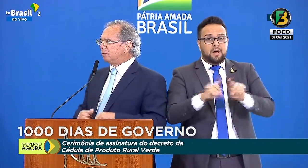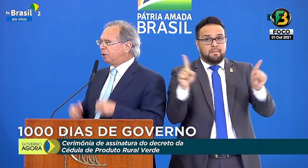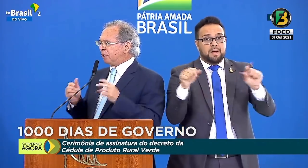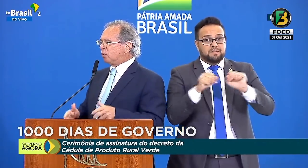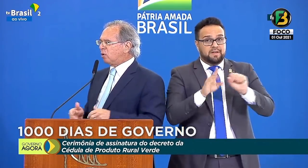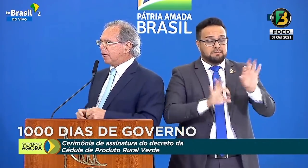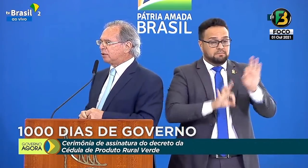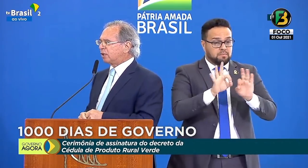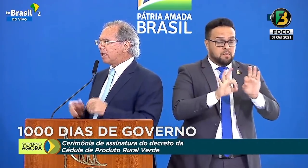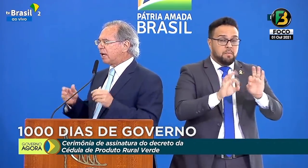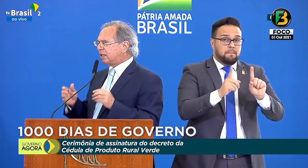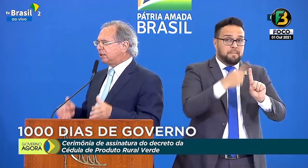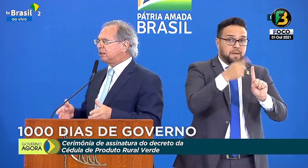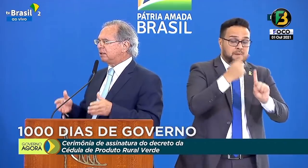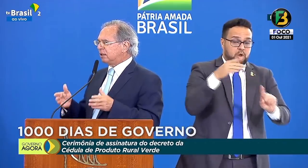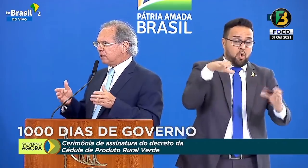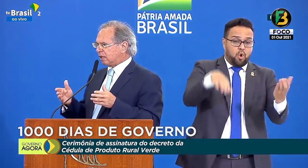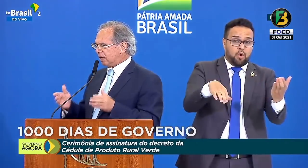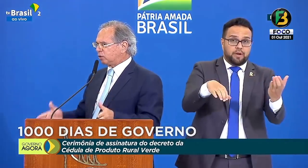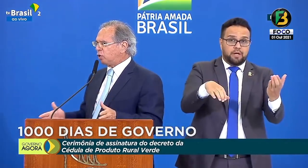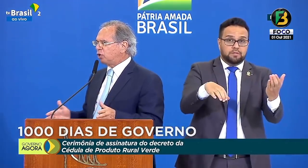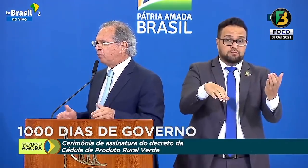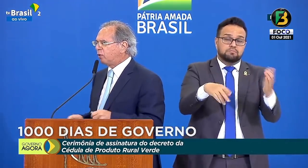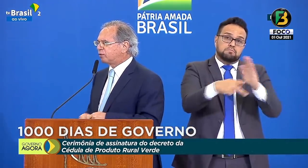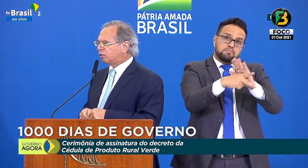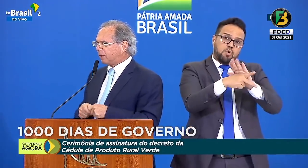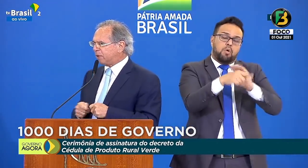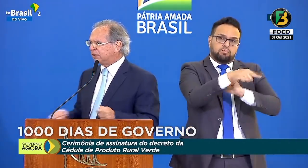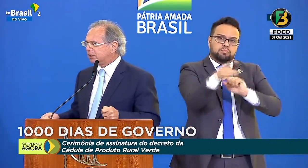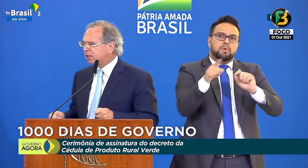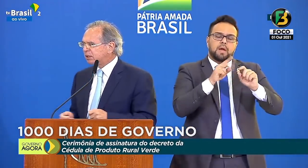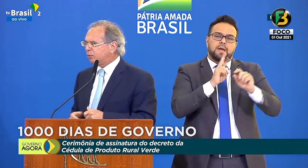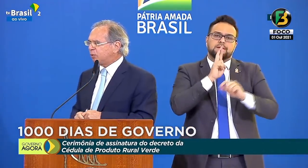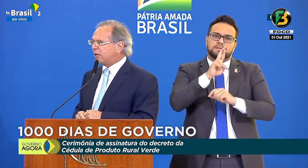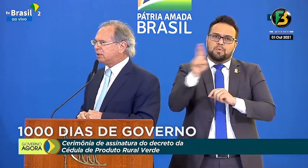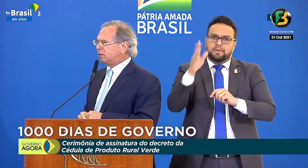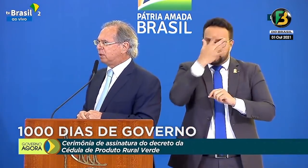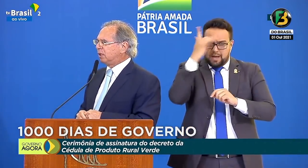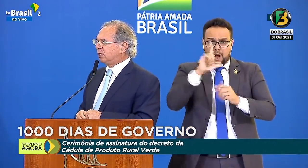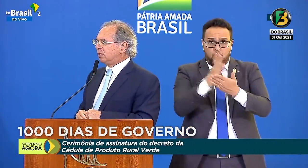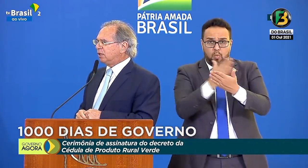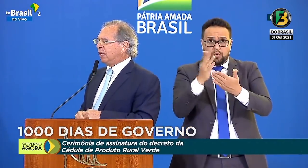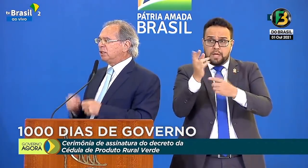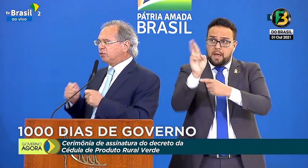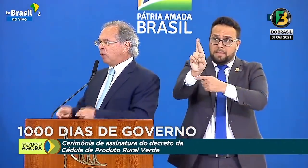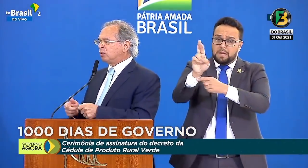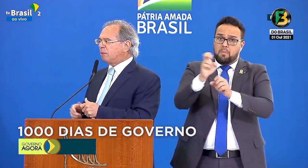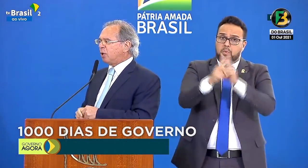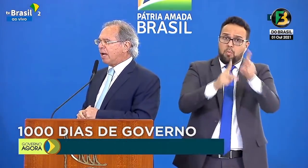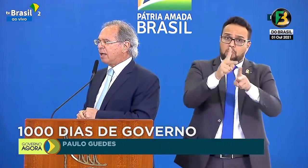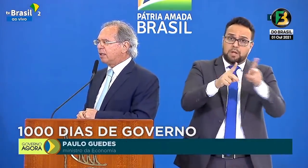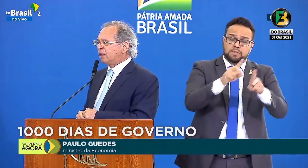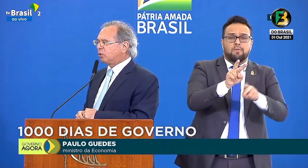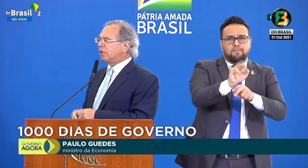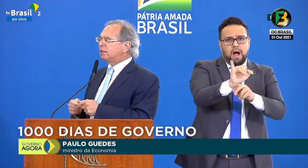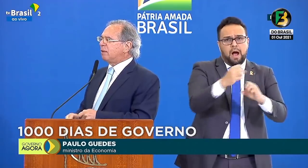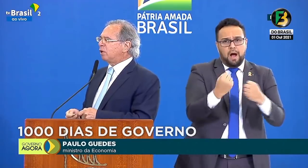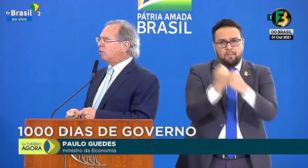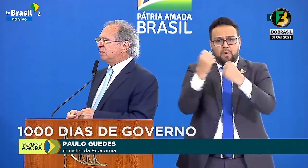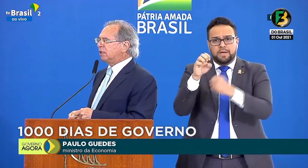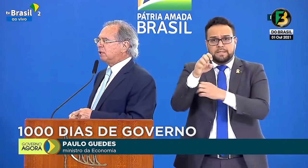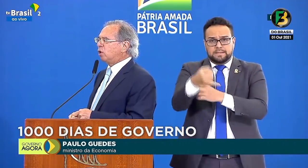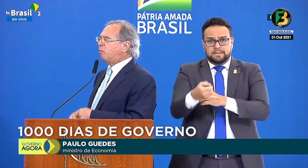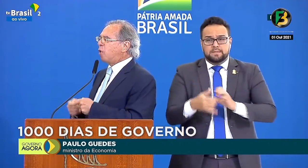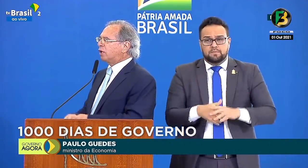legislativa. Primeiro o Congresso, que é a casa que responde ao povo, são os representantes da população, e eles vão nos apoiar, porque